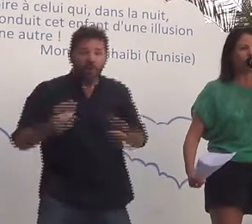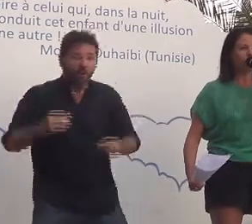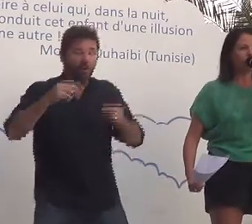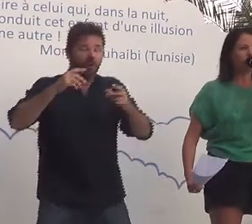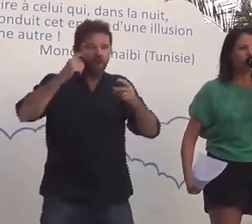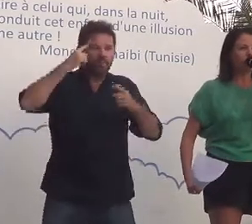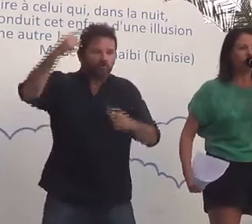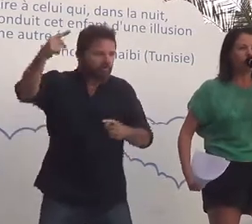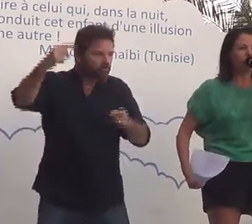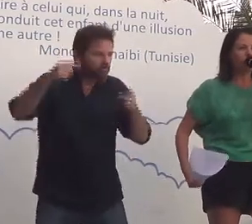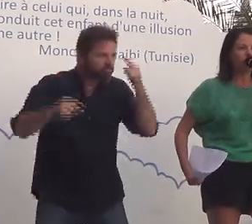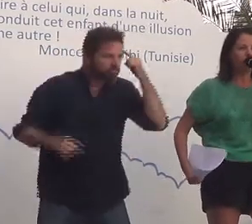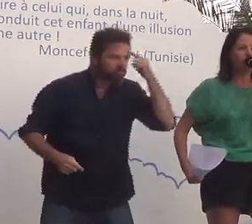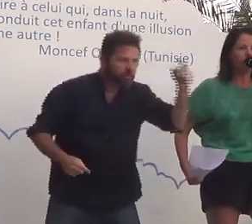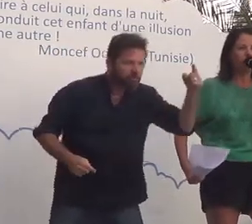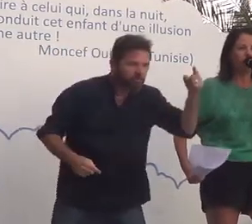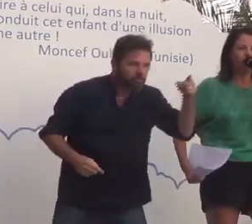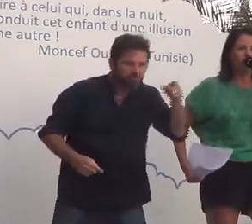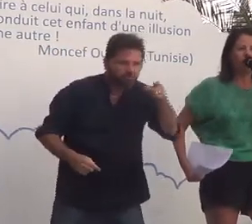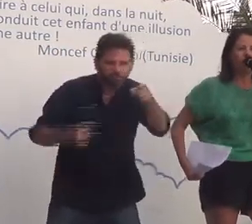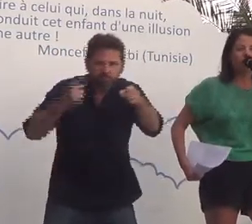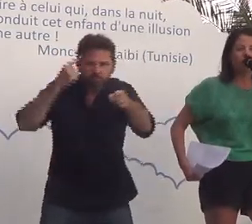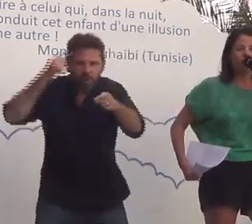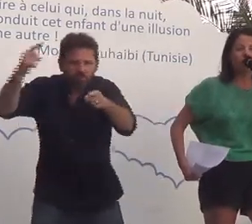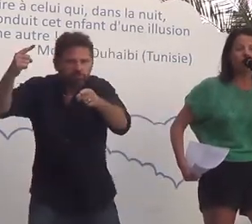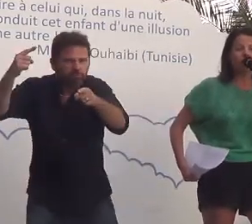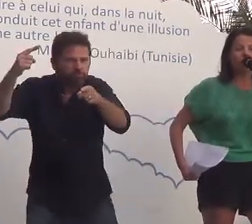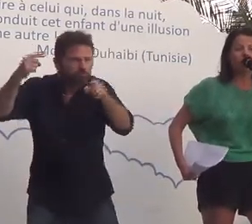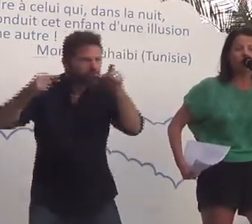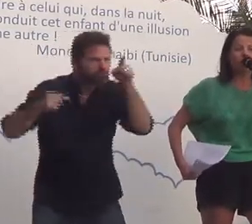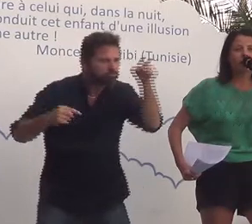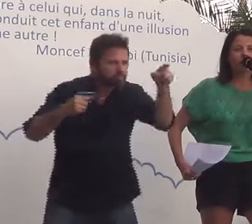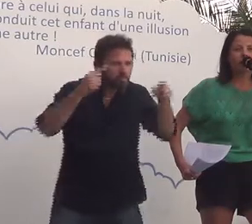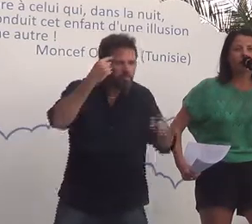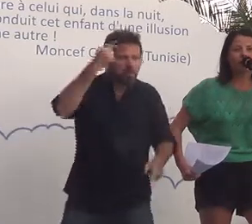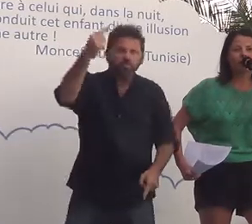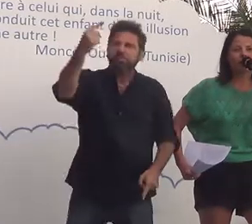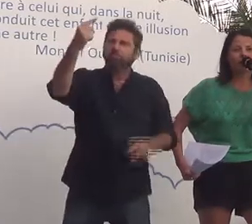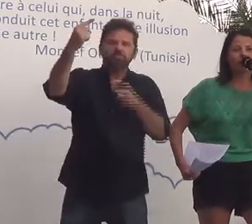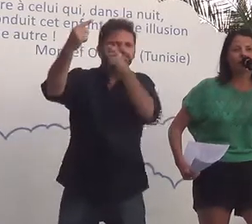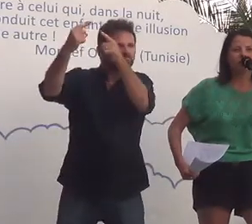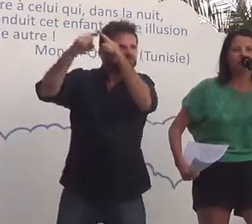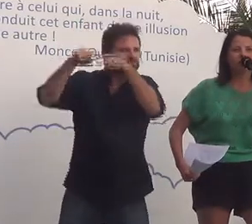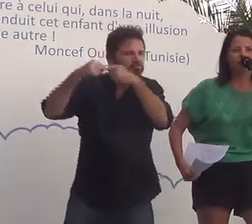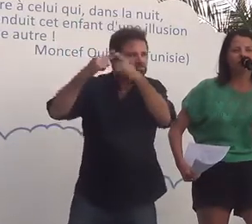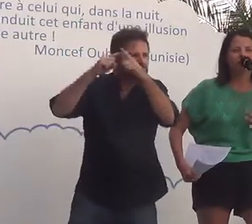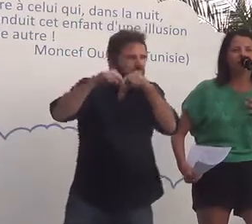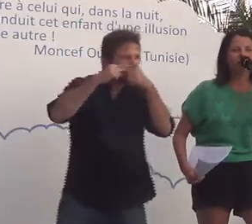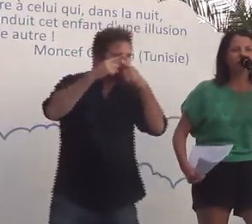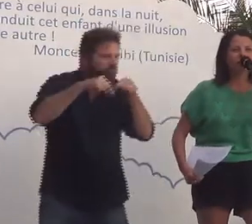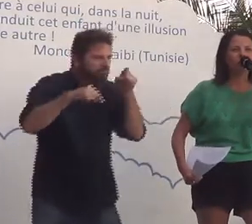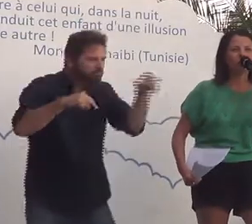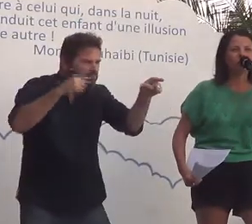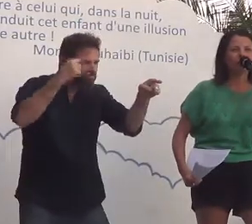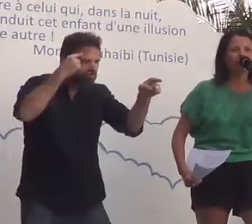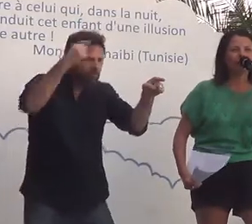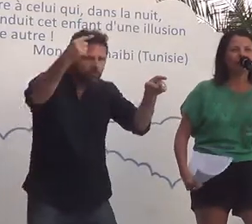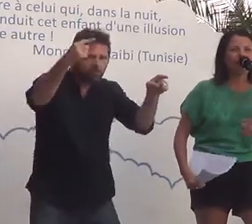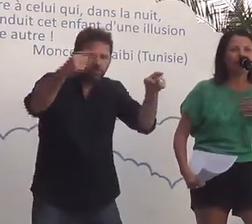penses ? Est-ce que tu penses ?